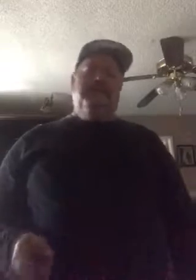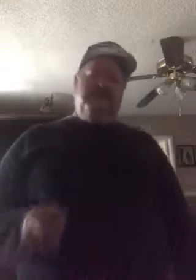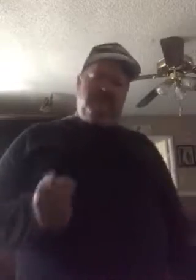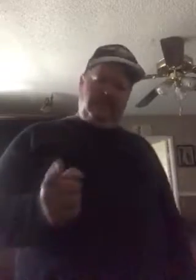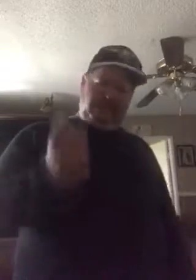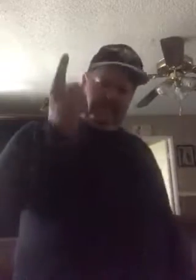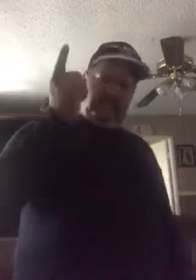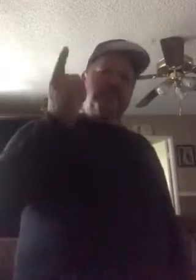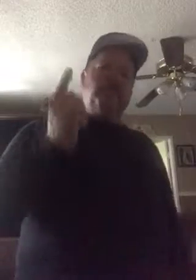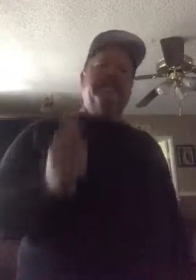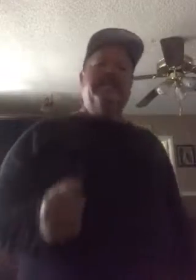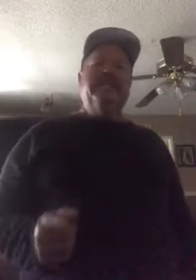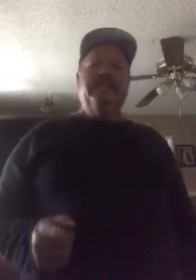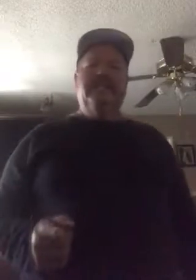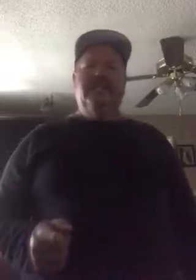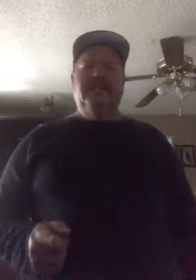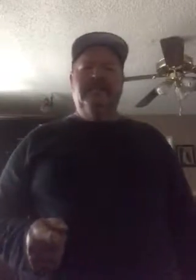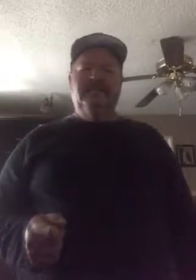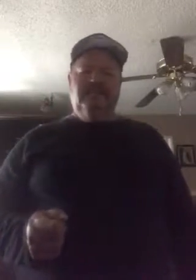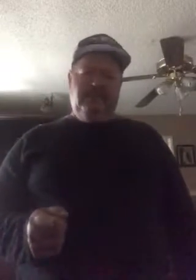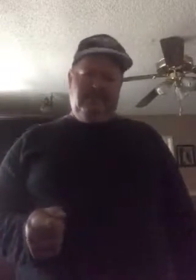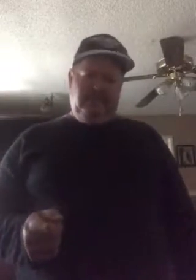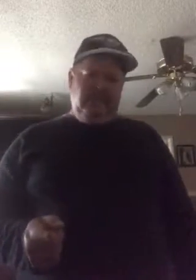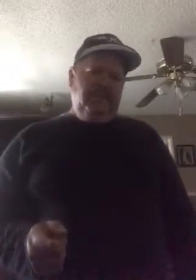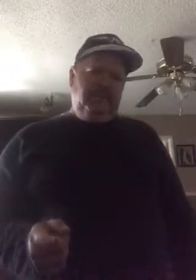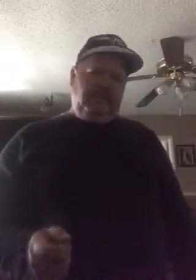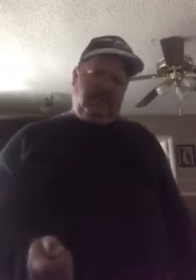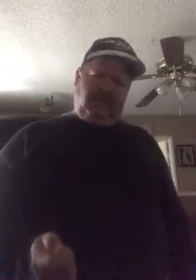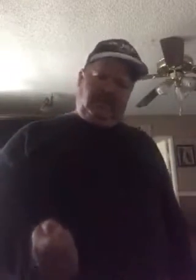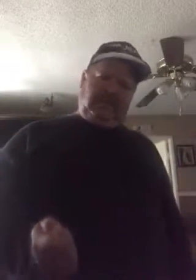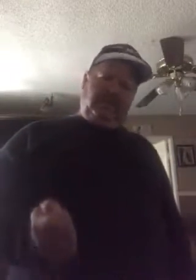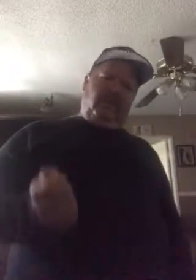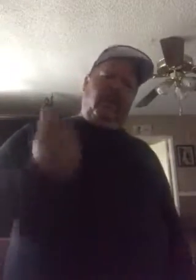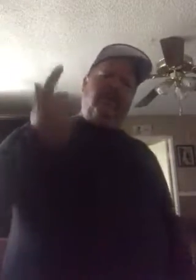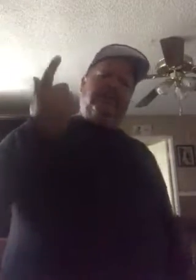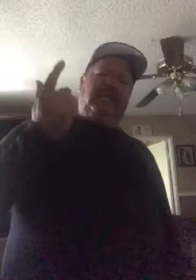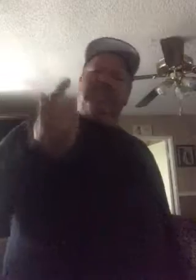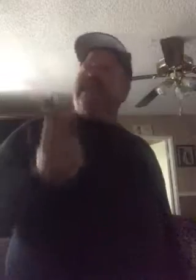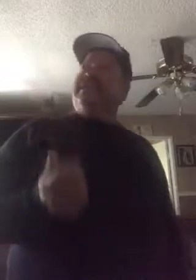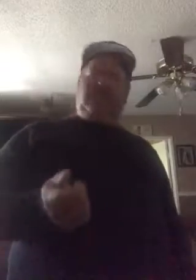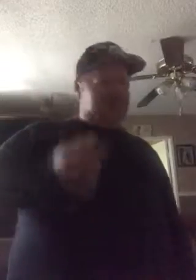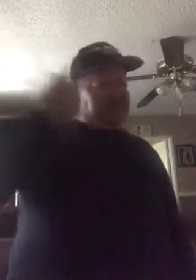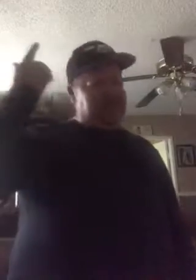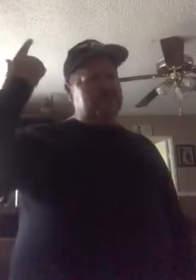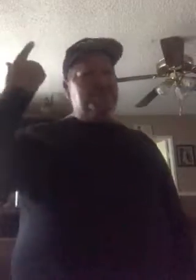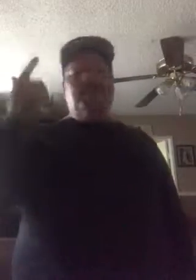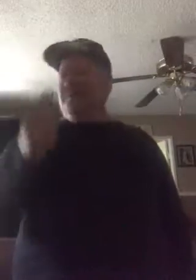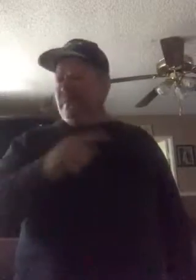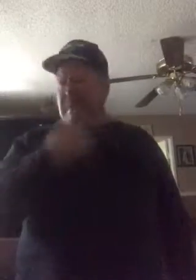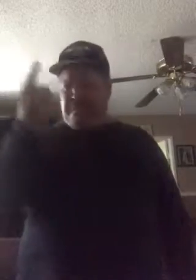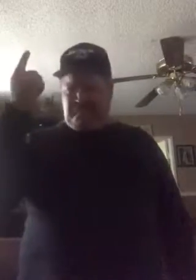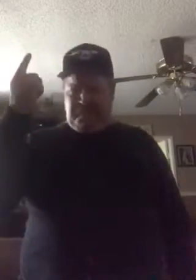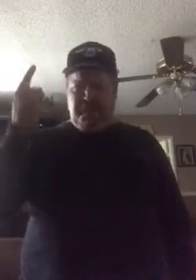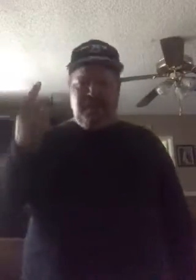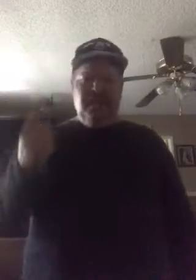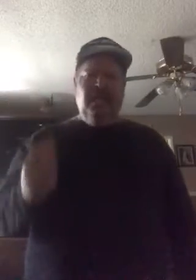Me enamoré de ti ti cuando las cosas de este mundo no eran mías